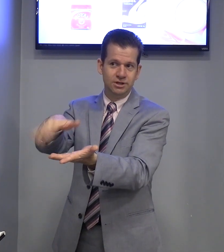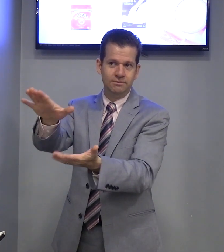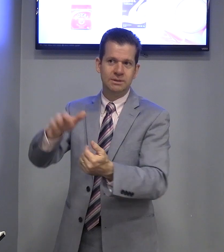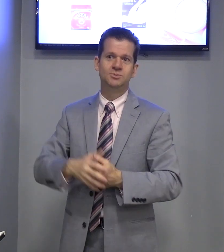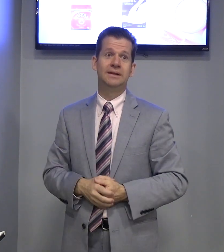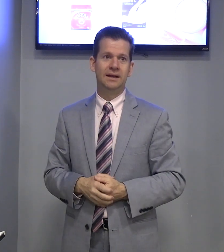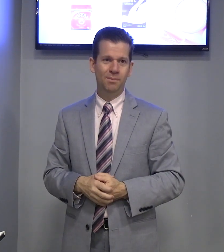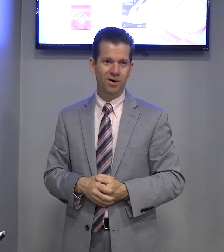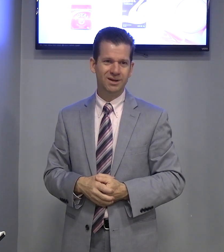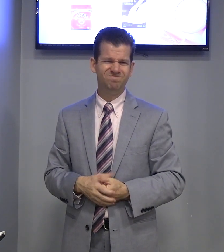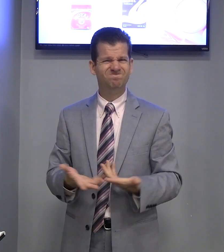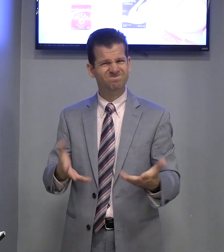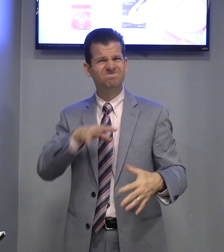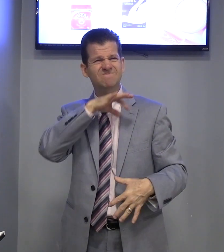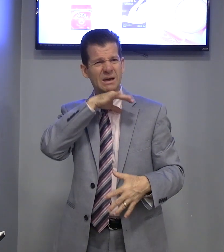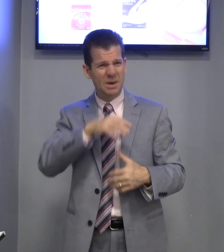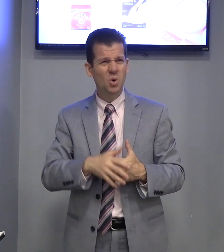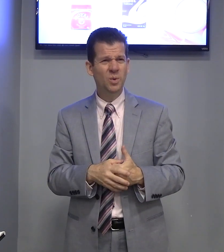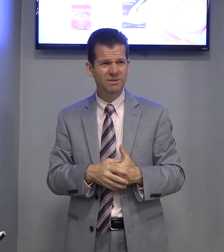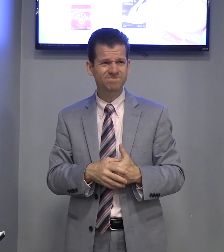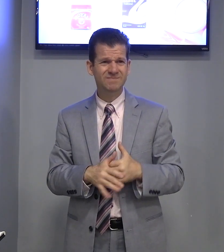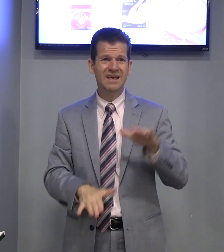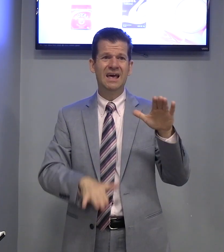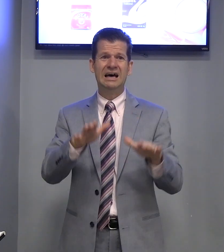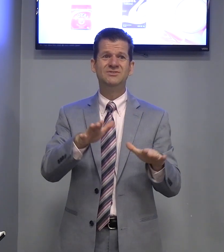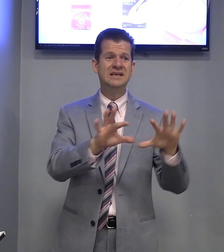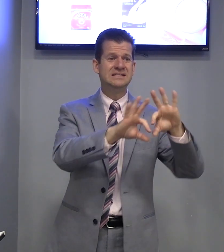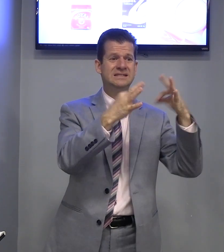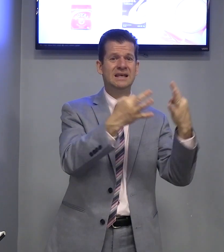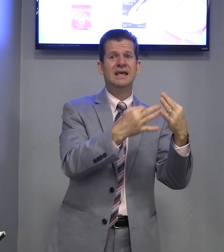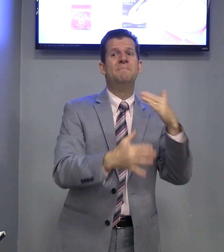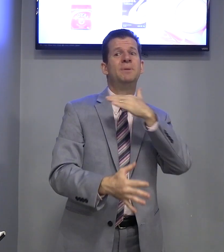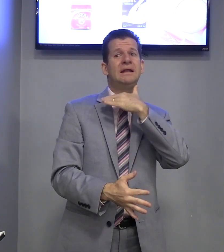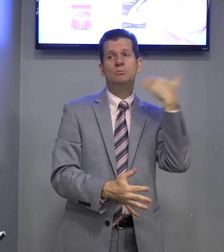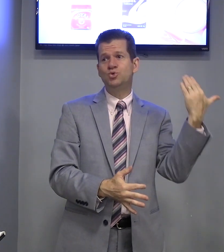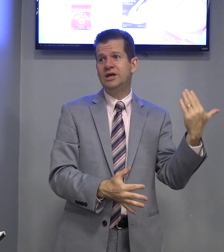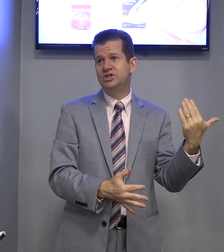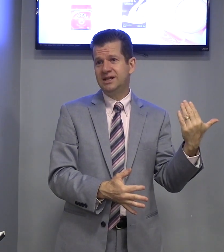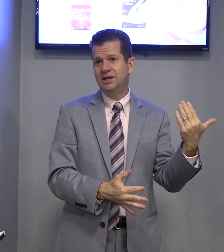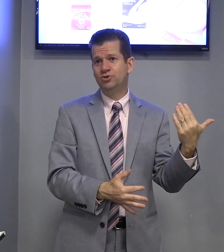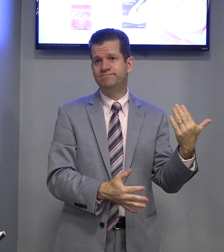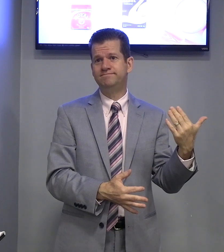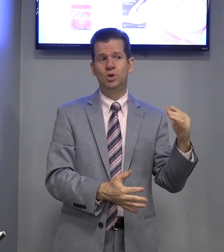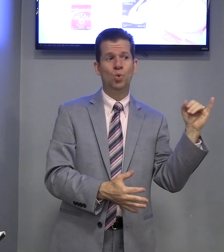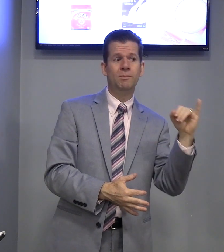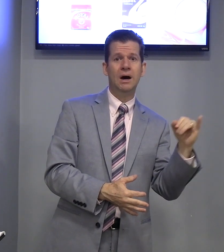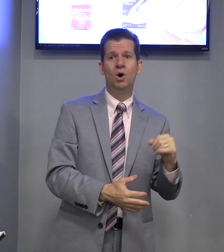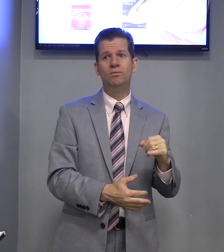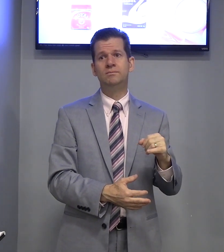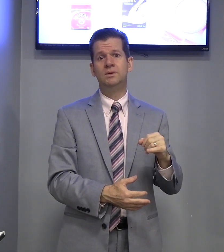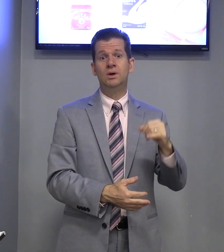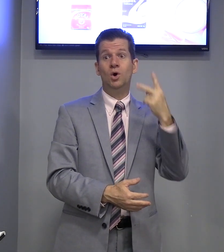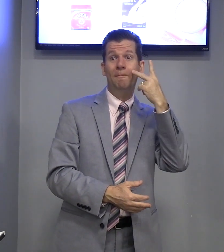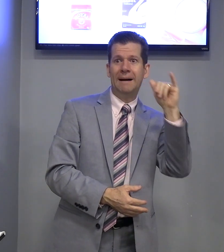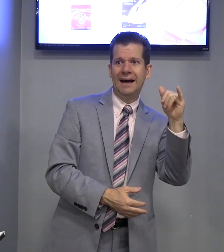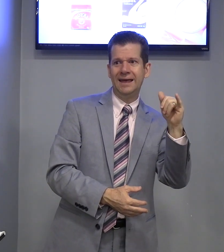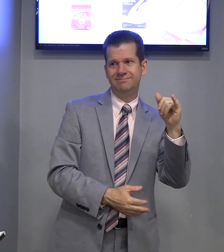Estamos mandando embora. É meio ruim. Às vezes, perdemos o indivíduo, o irmão, o pai.